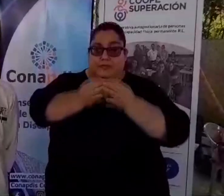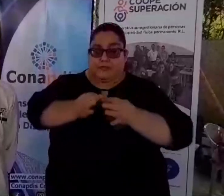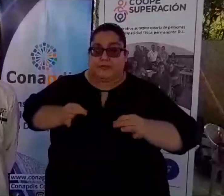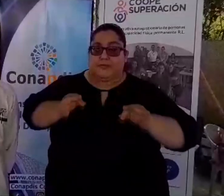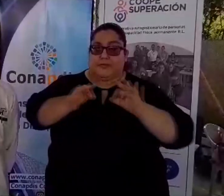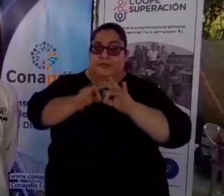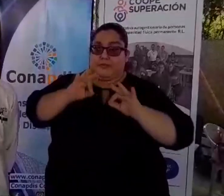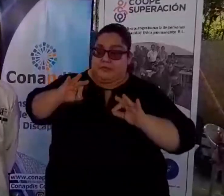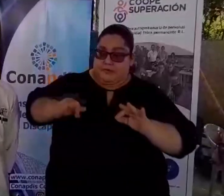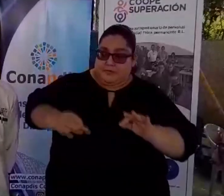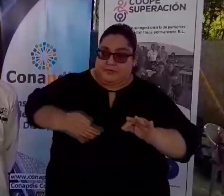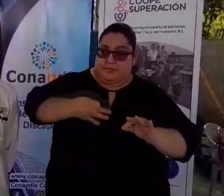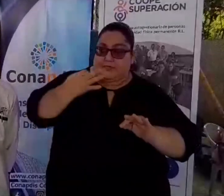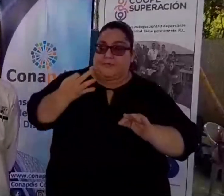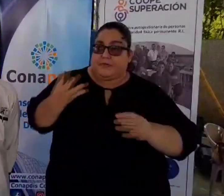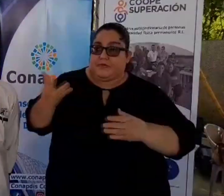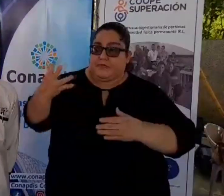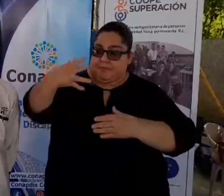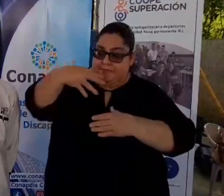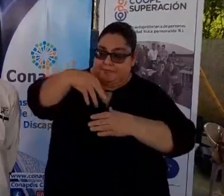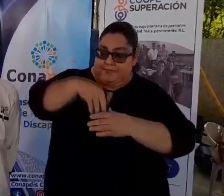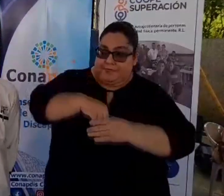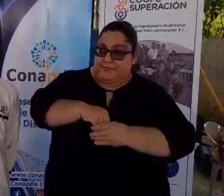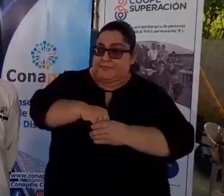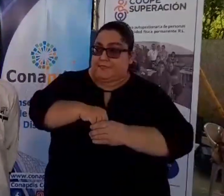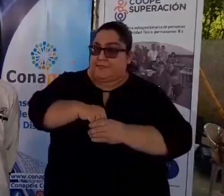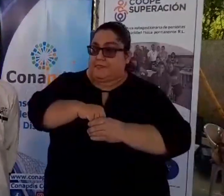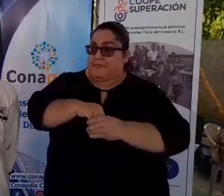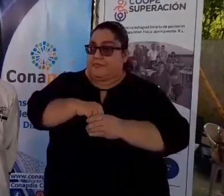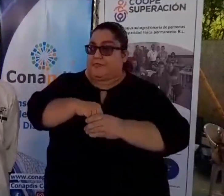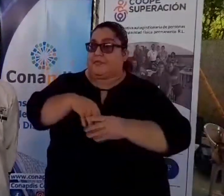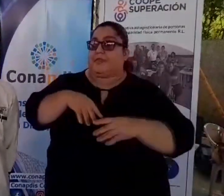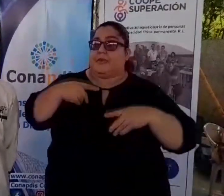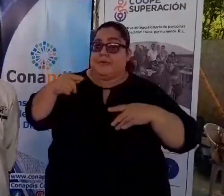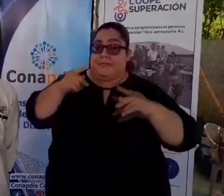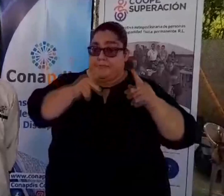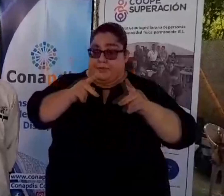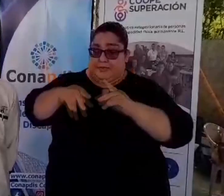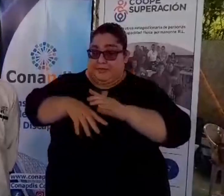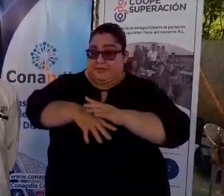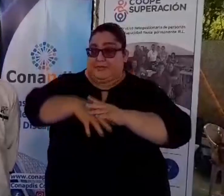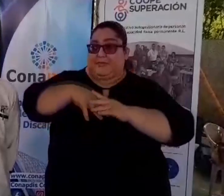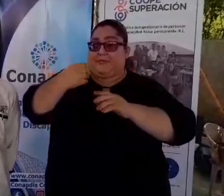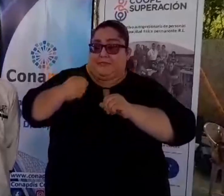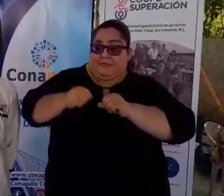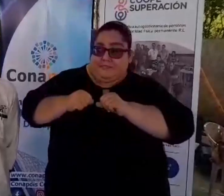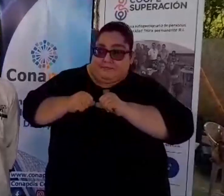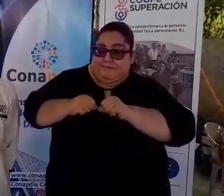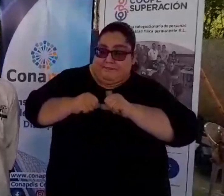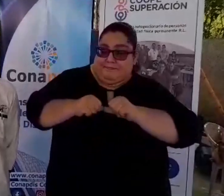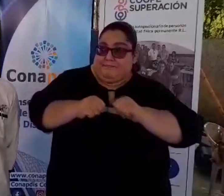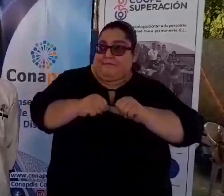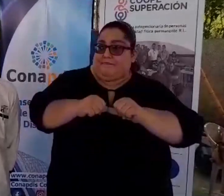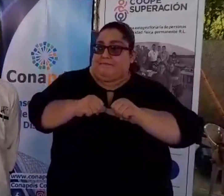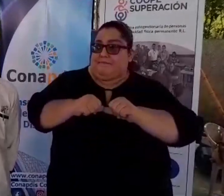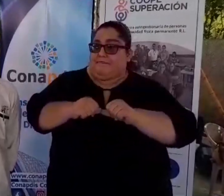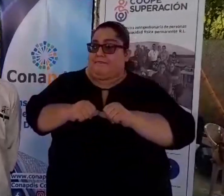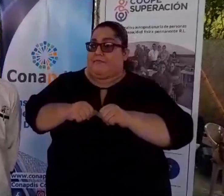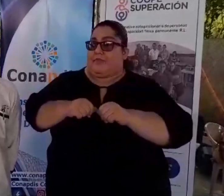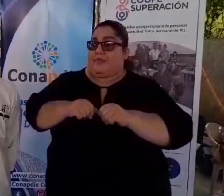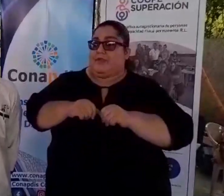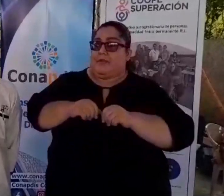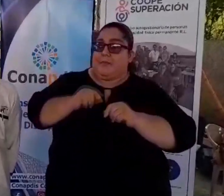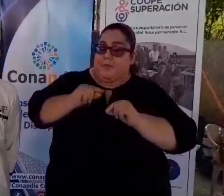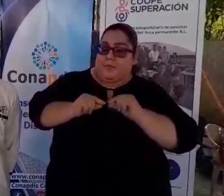tener esa forma de incluirlos Que tengan la forma de salir adelante Poco a poco, con la inclusión de